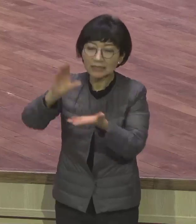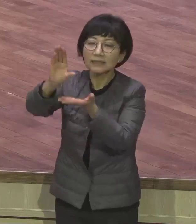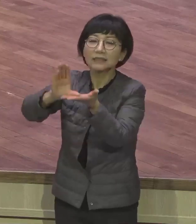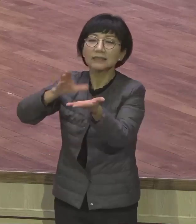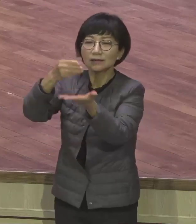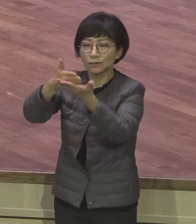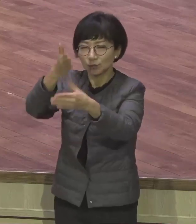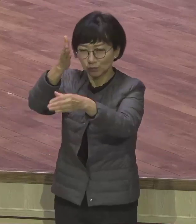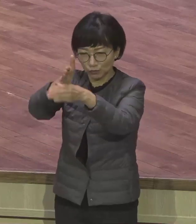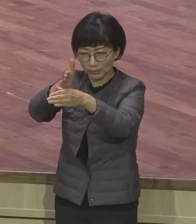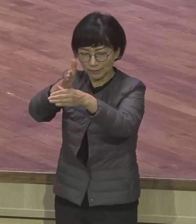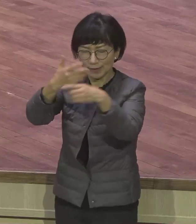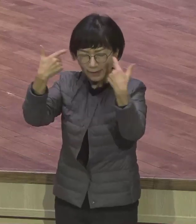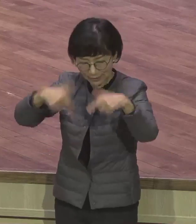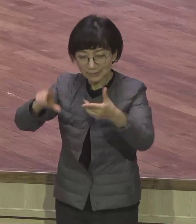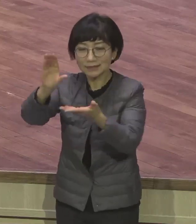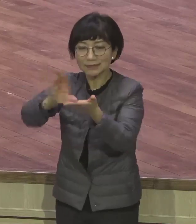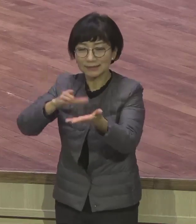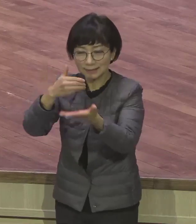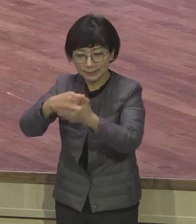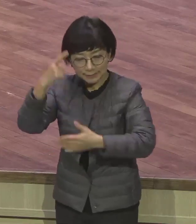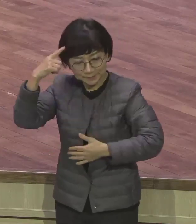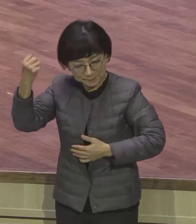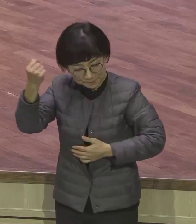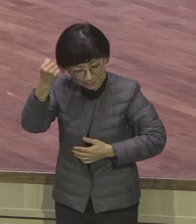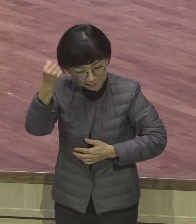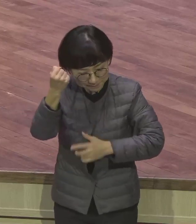안경을 끼고 건강해질 수밖에 없어요